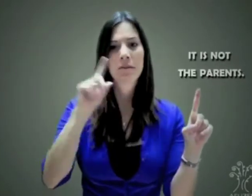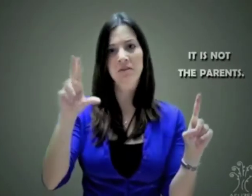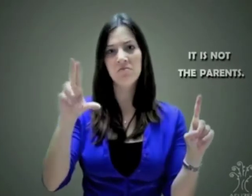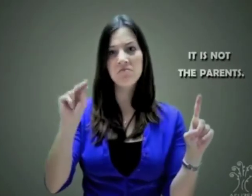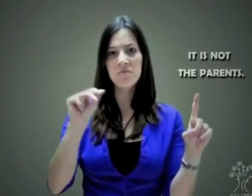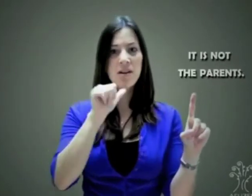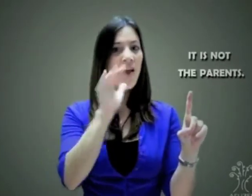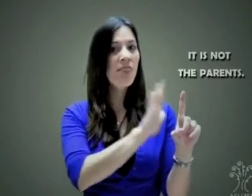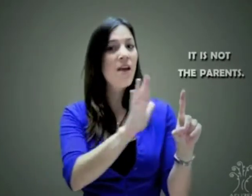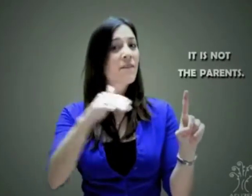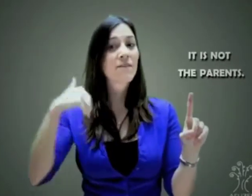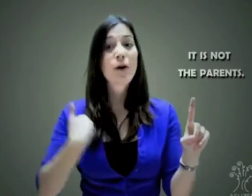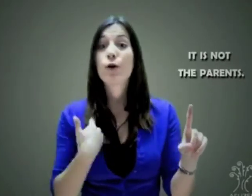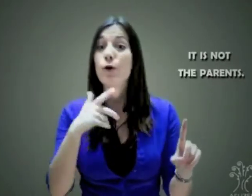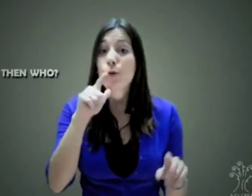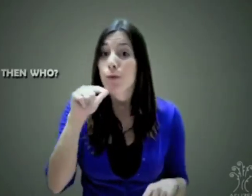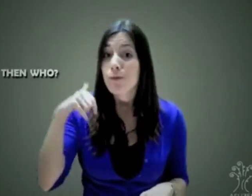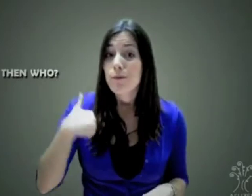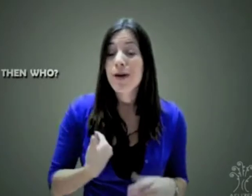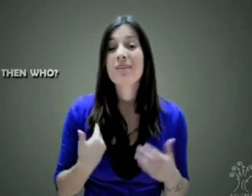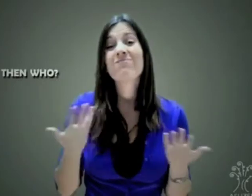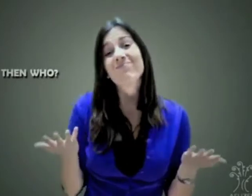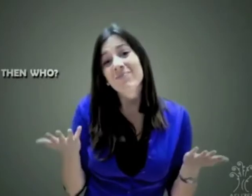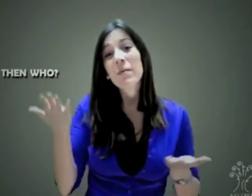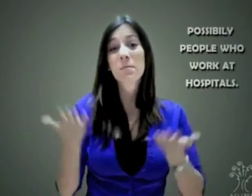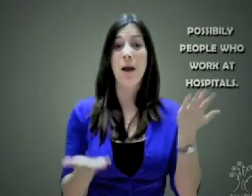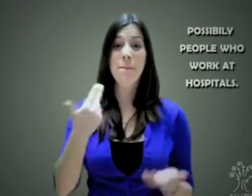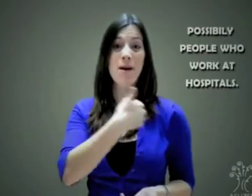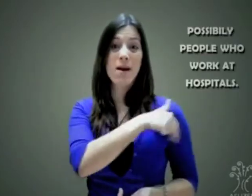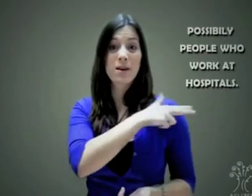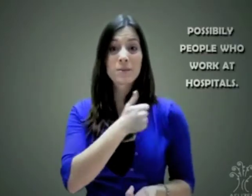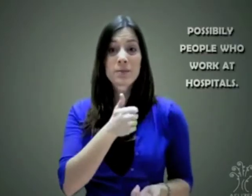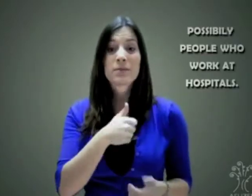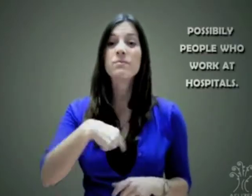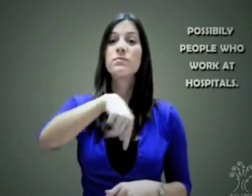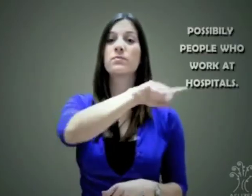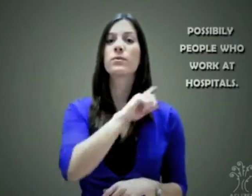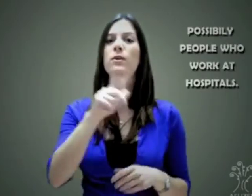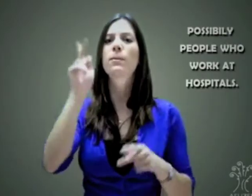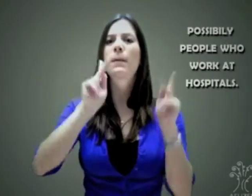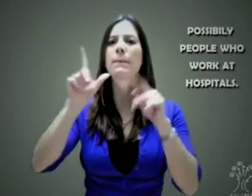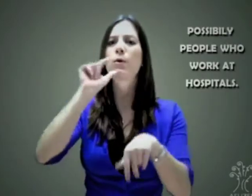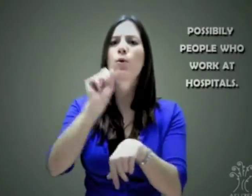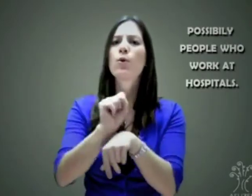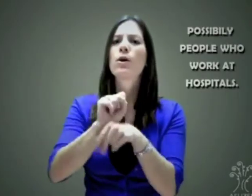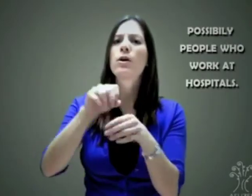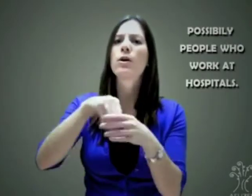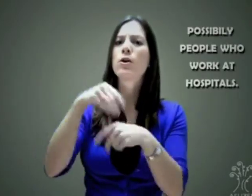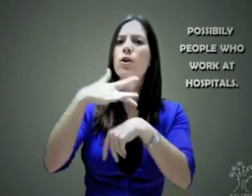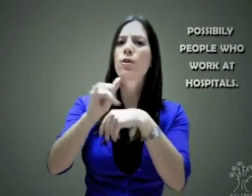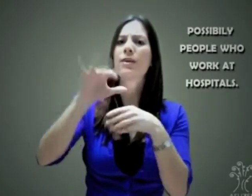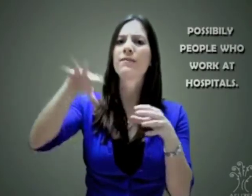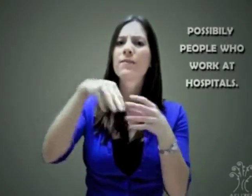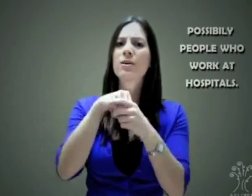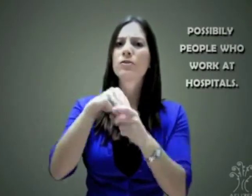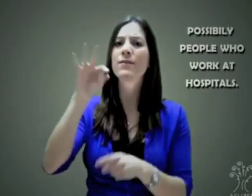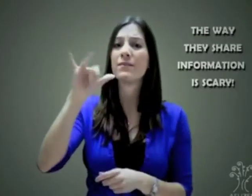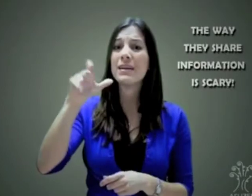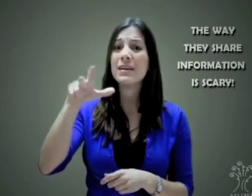no. Entonces, ¿de quién es la culpa? Del hospital, de la gente que trabaja en la intervención temprana y la manera que ellos se comunican